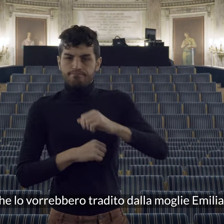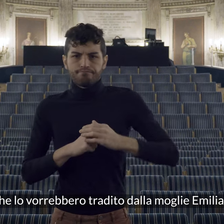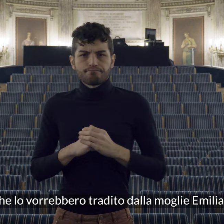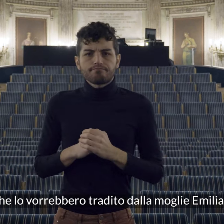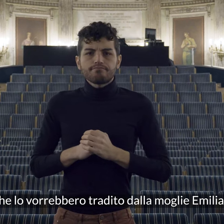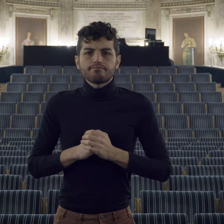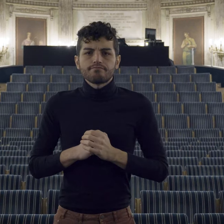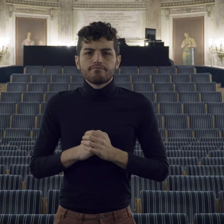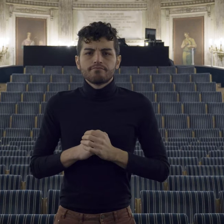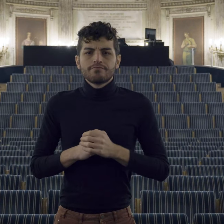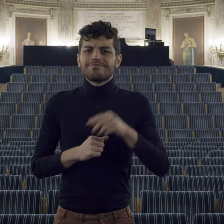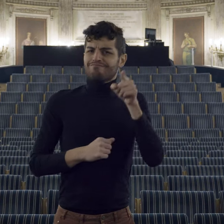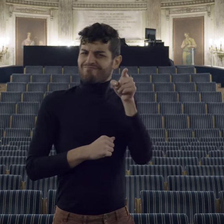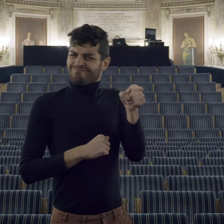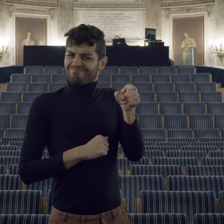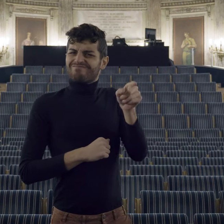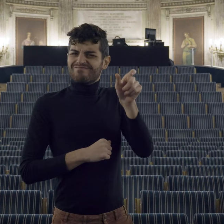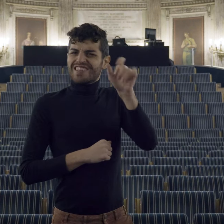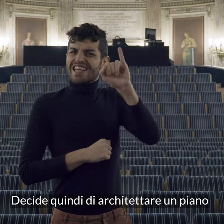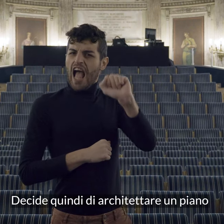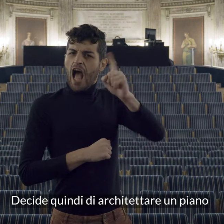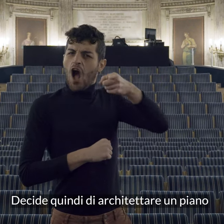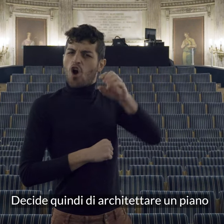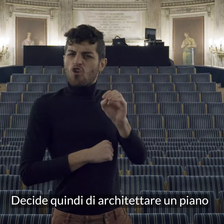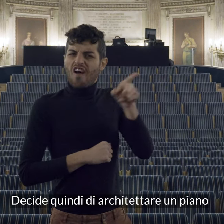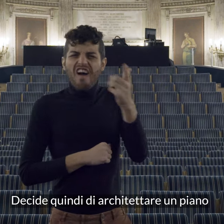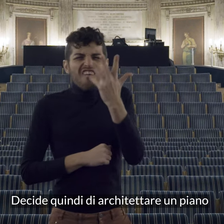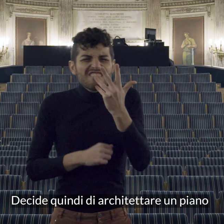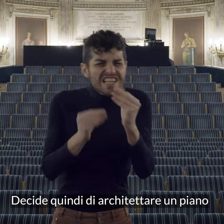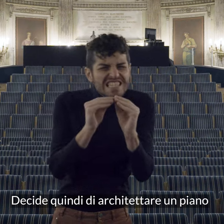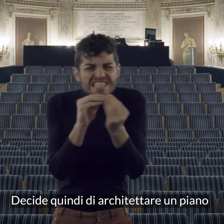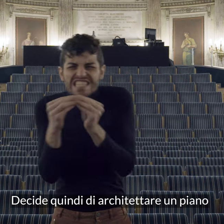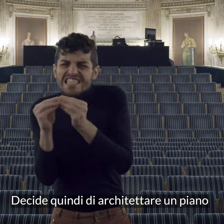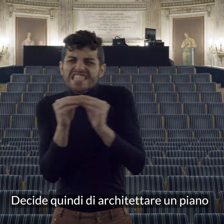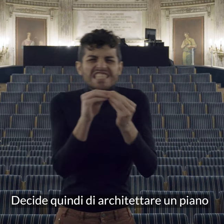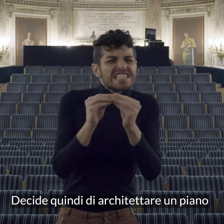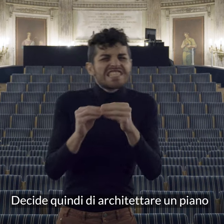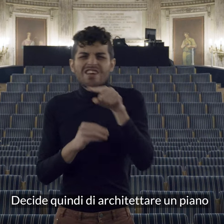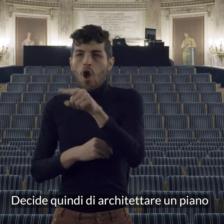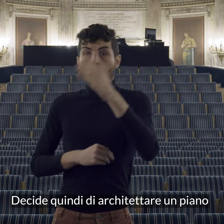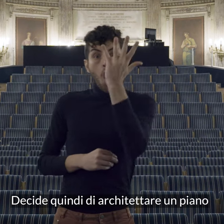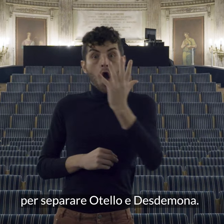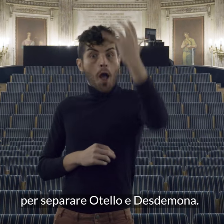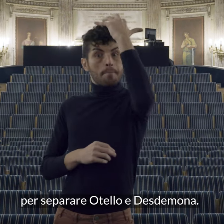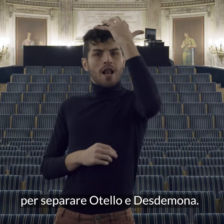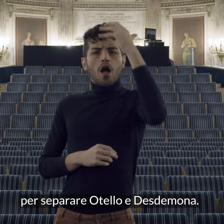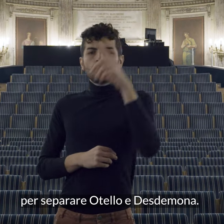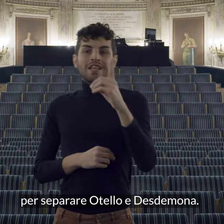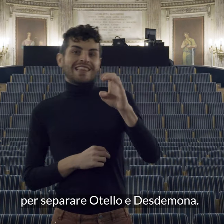decide quindi di architettare un piano per separare